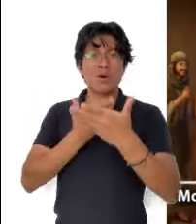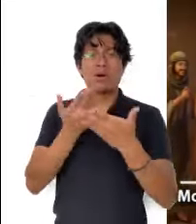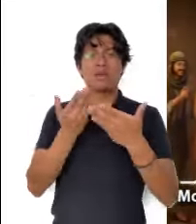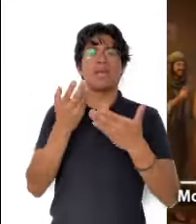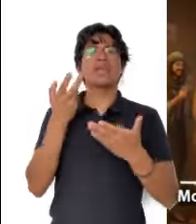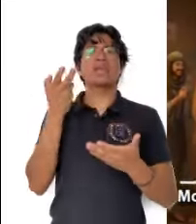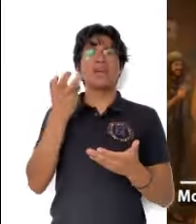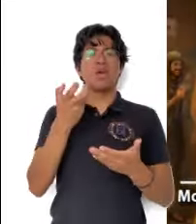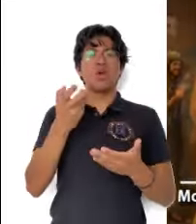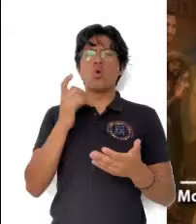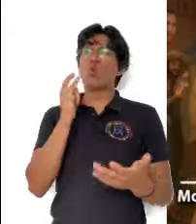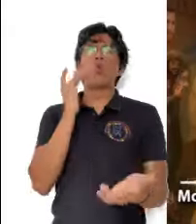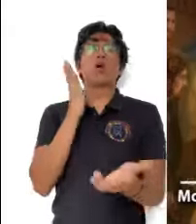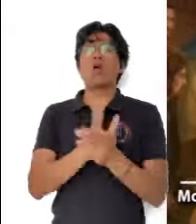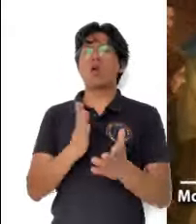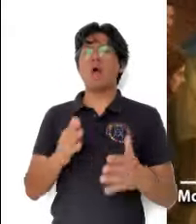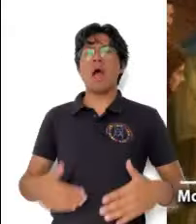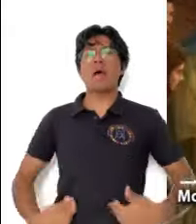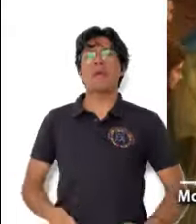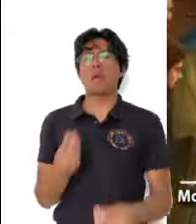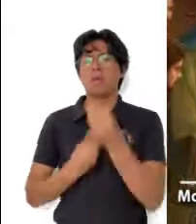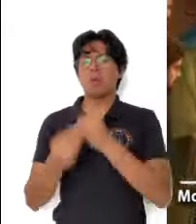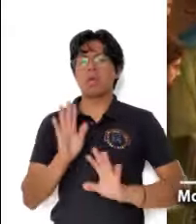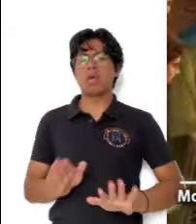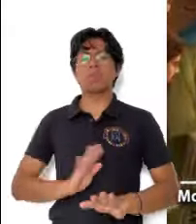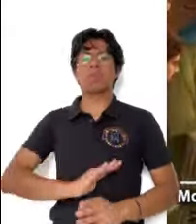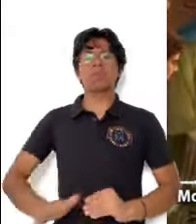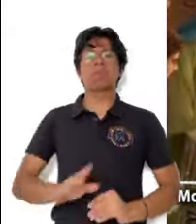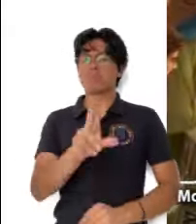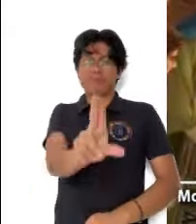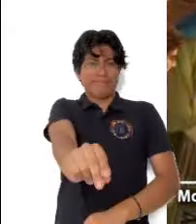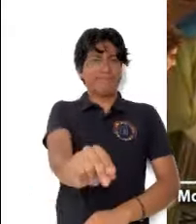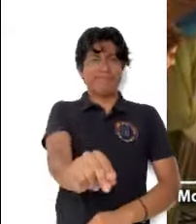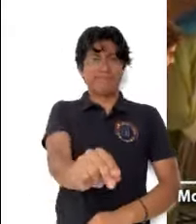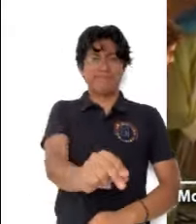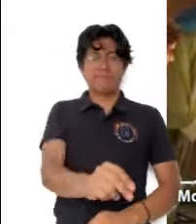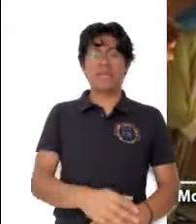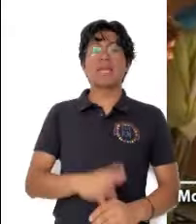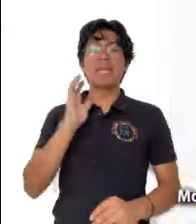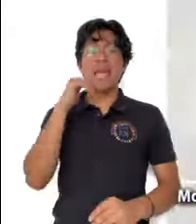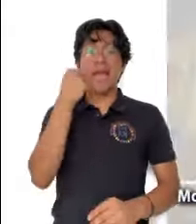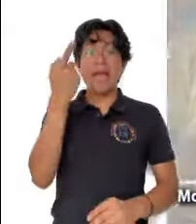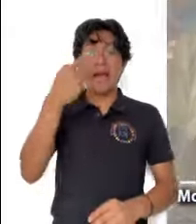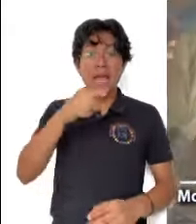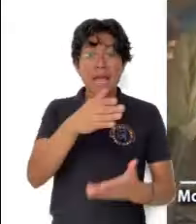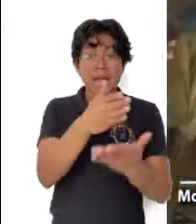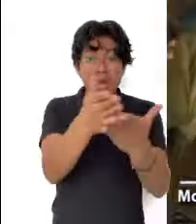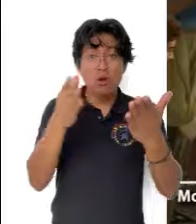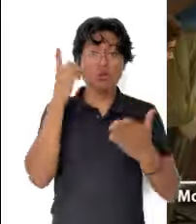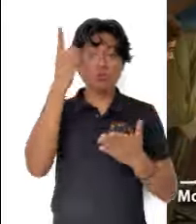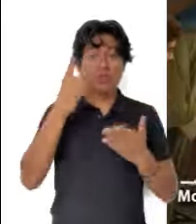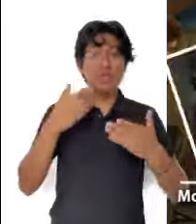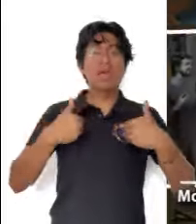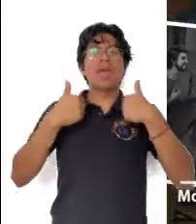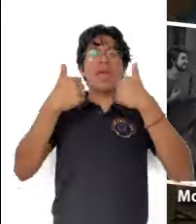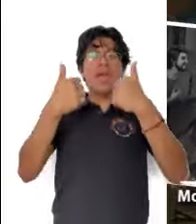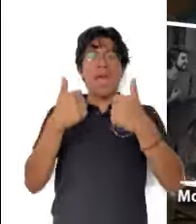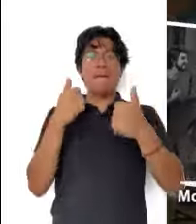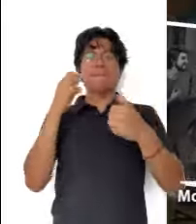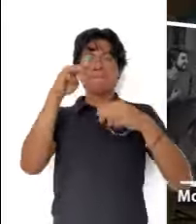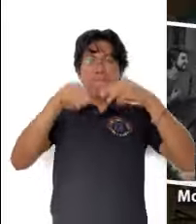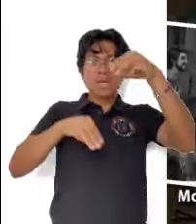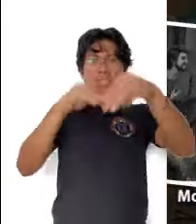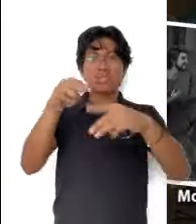asado, busca mucho más que saciar su hambre. Quiere hacer comprender a los discípulos